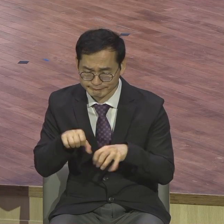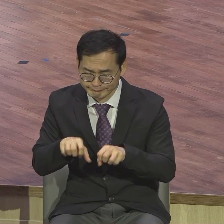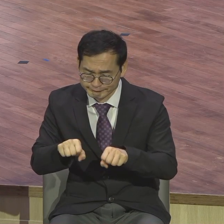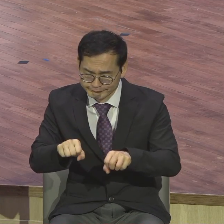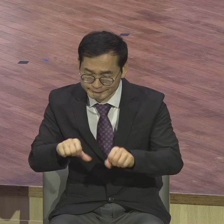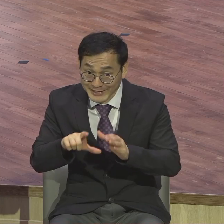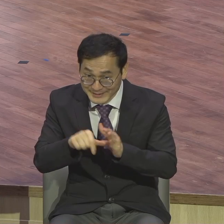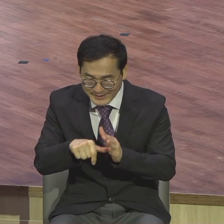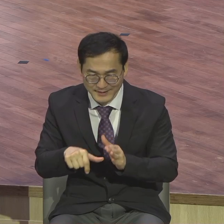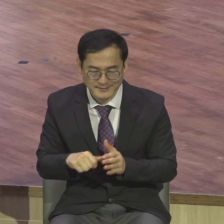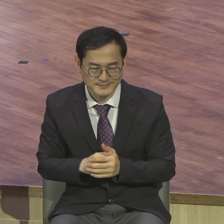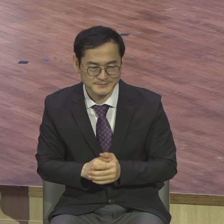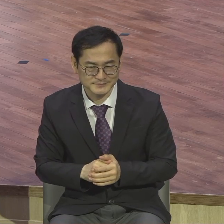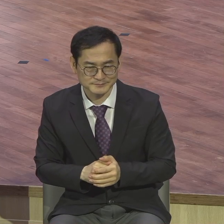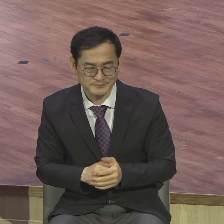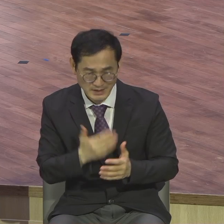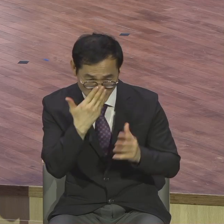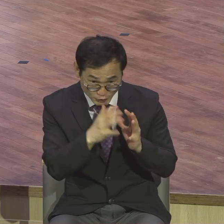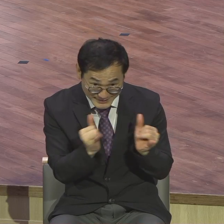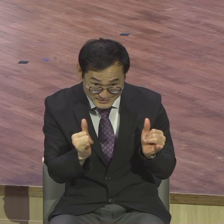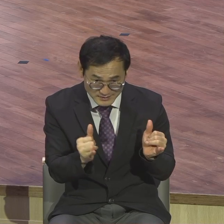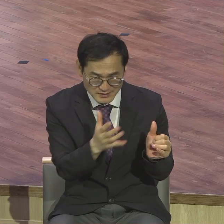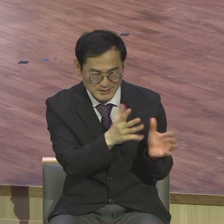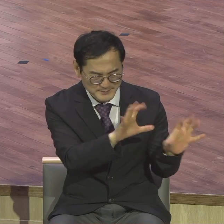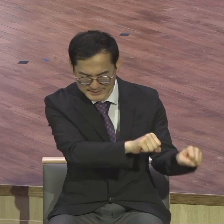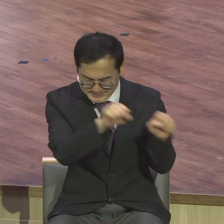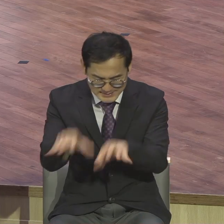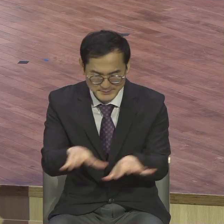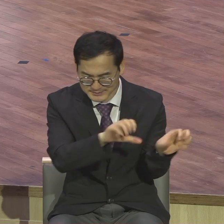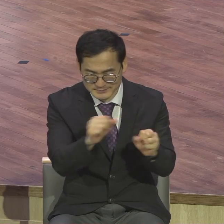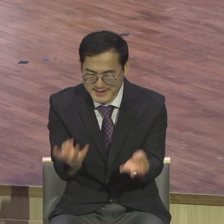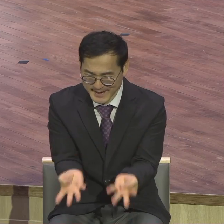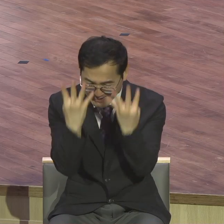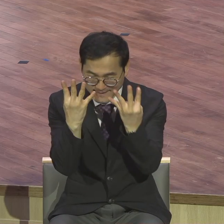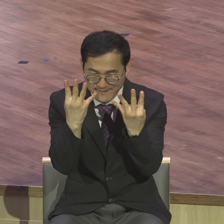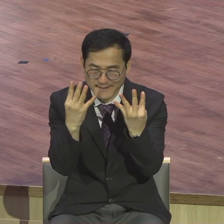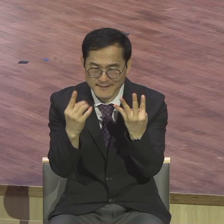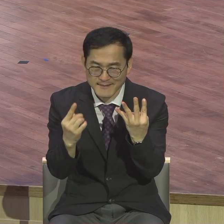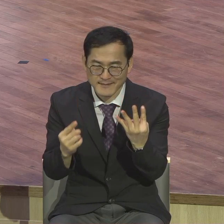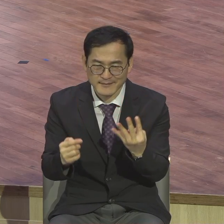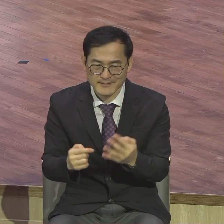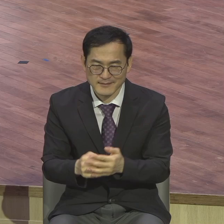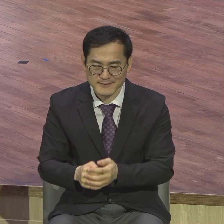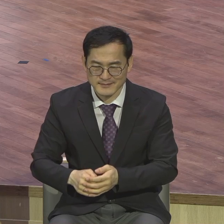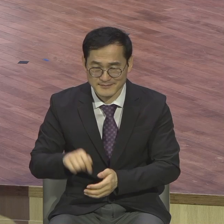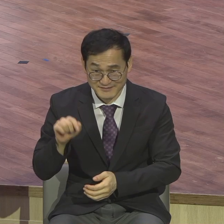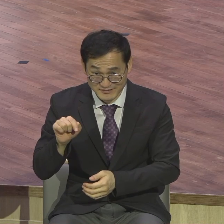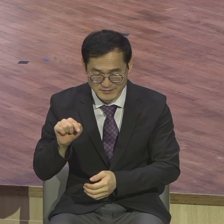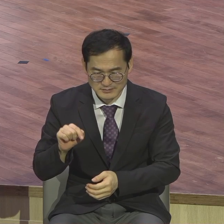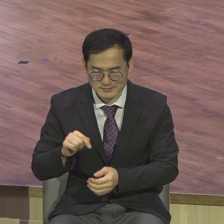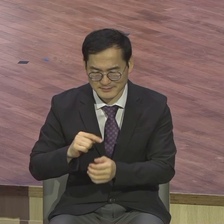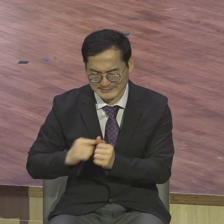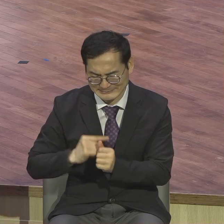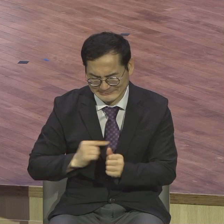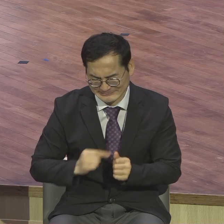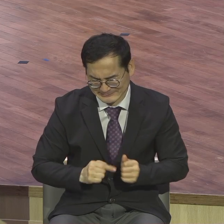죽였습니다 수용소로 유대인들만 다 잡아가지고 유럽에 사는 유대인들 다 잡아가지고 그렇게 끌려